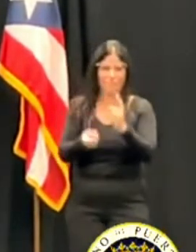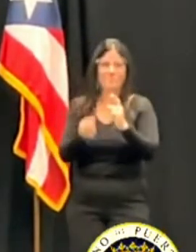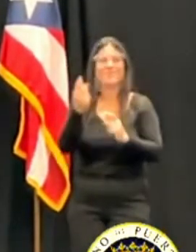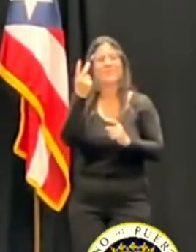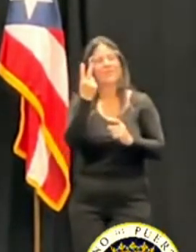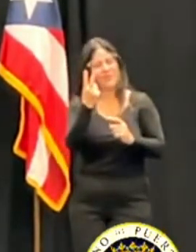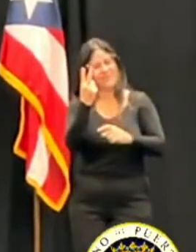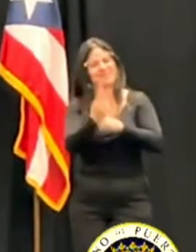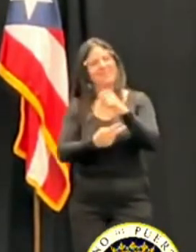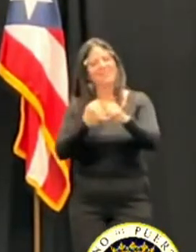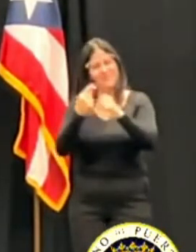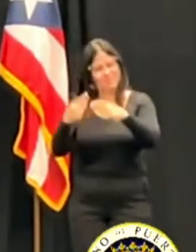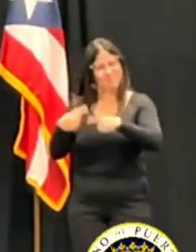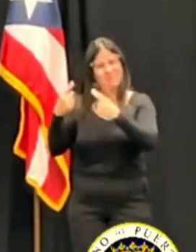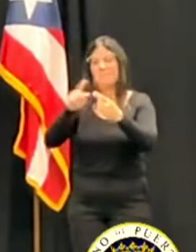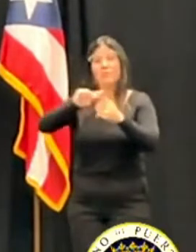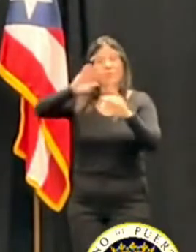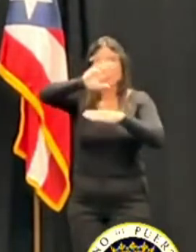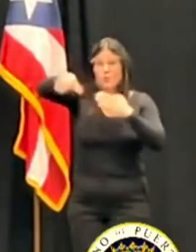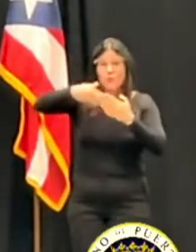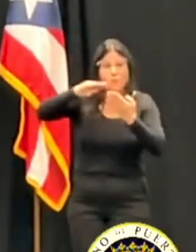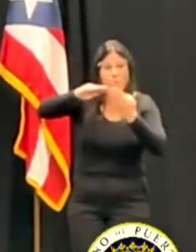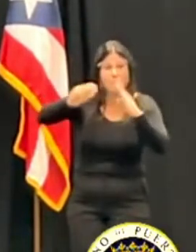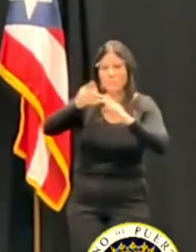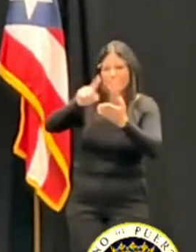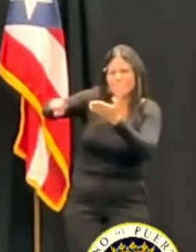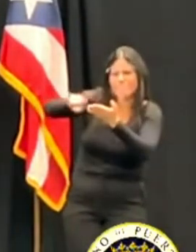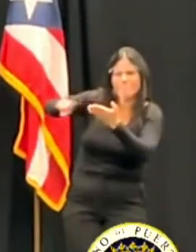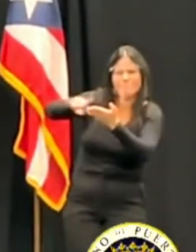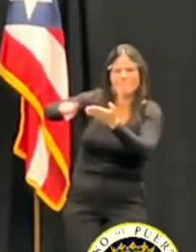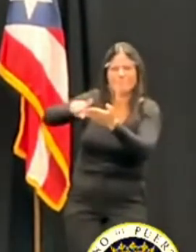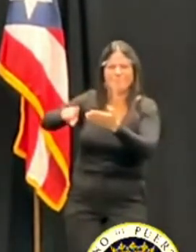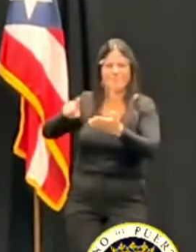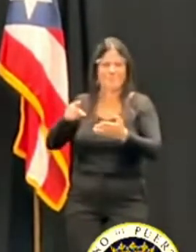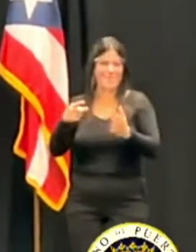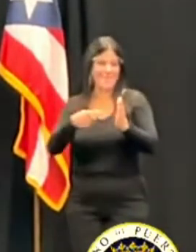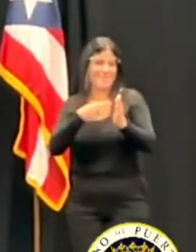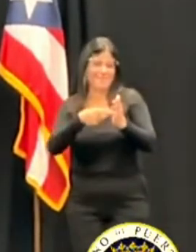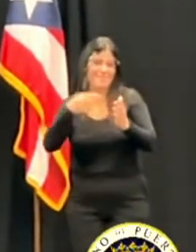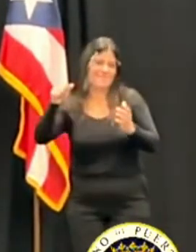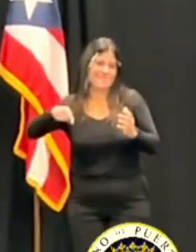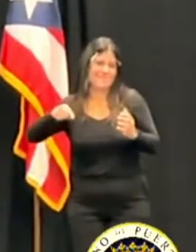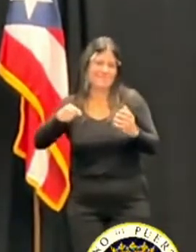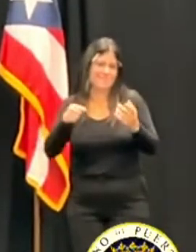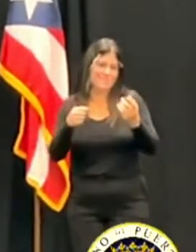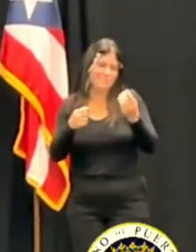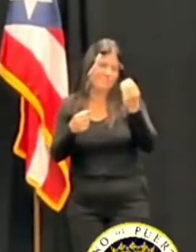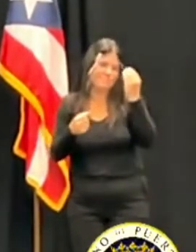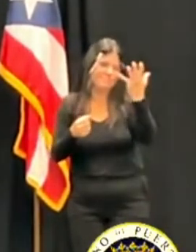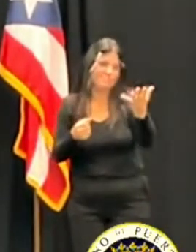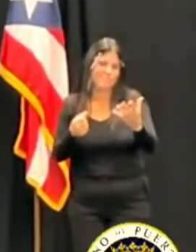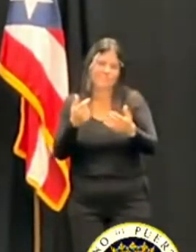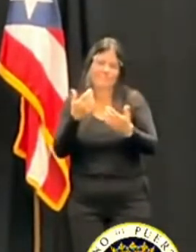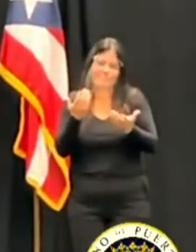78 municipios. Hay algunas ocasiones en que sí, como le digo, que hay unos informes parciales y unos